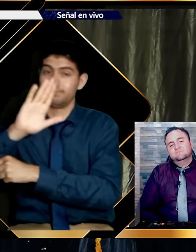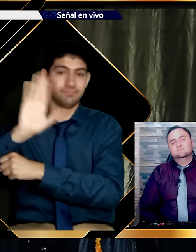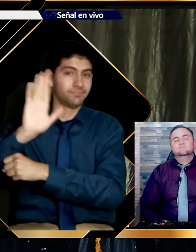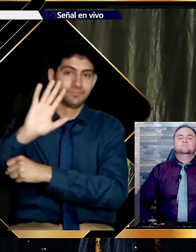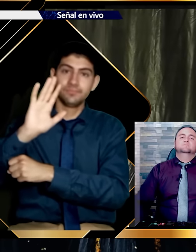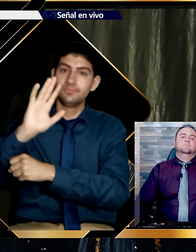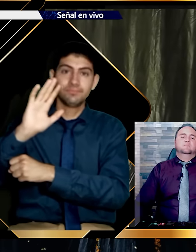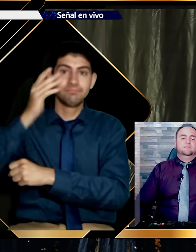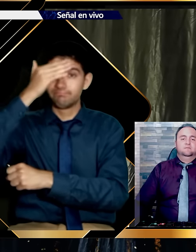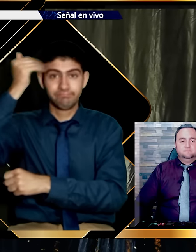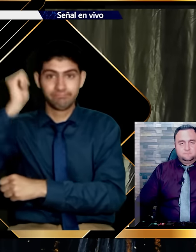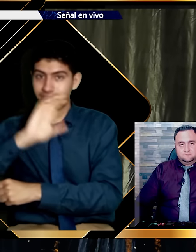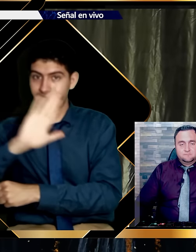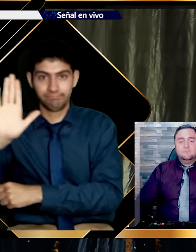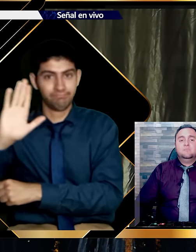De su creación.